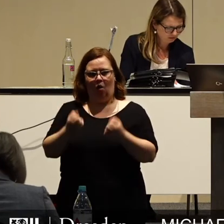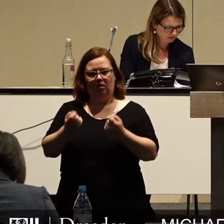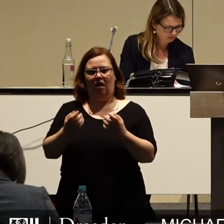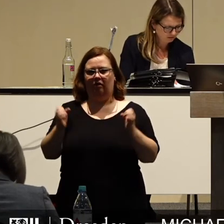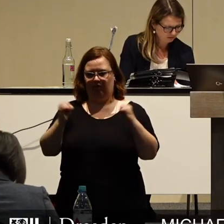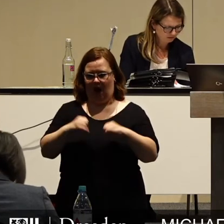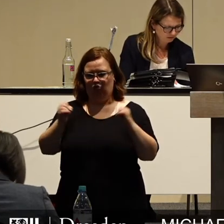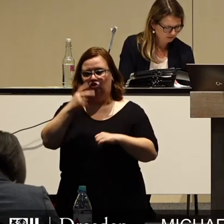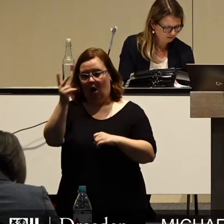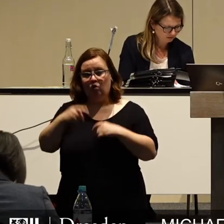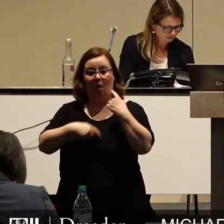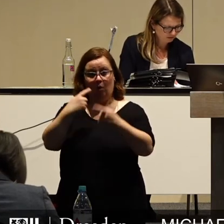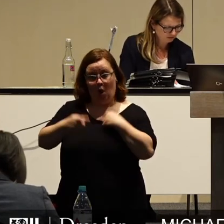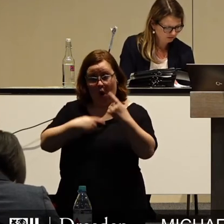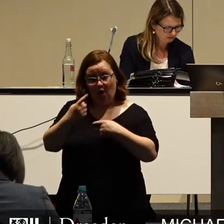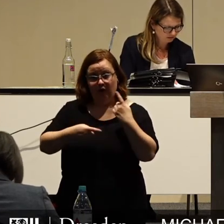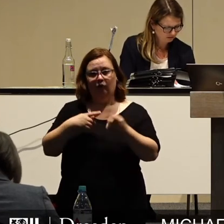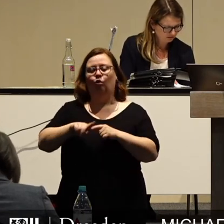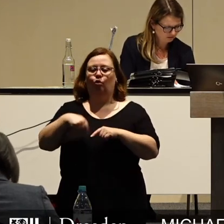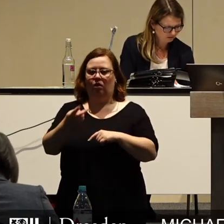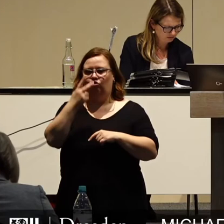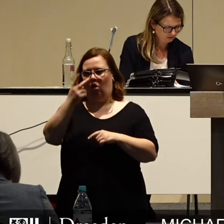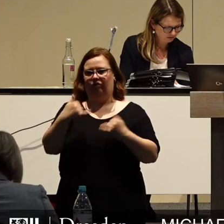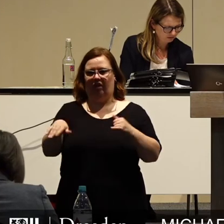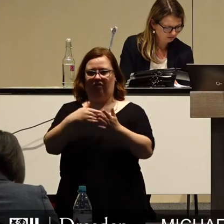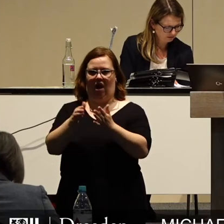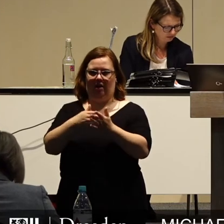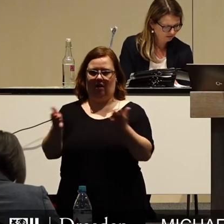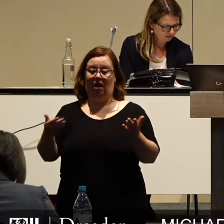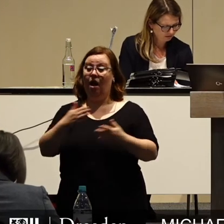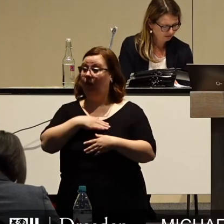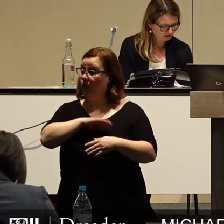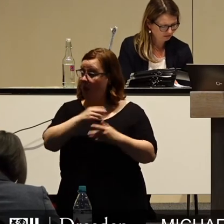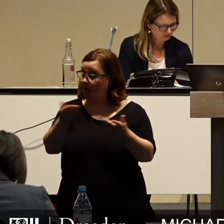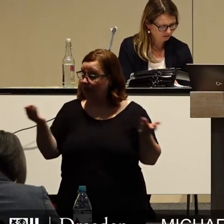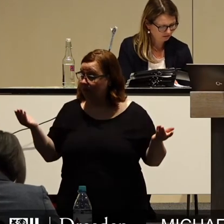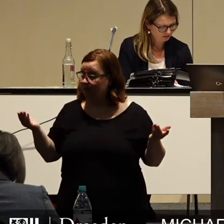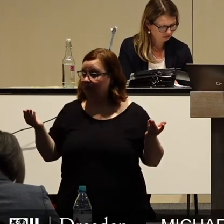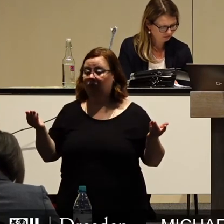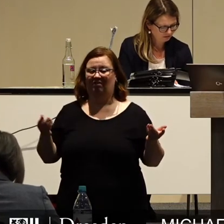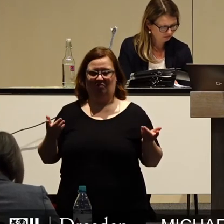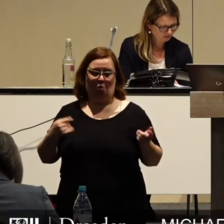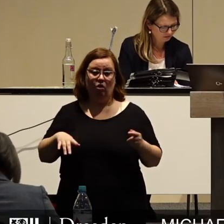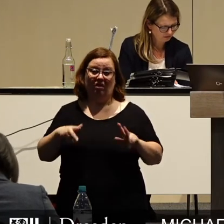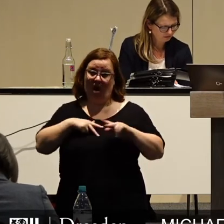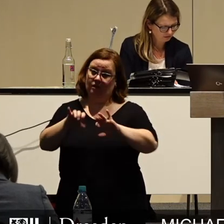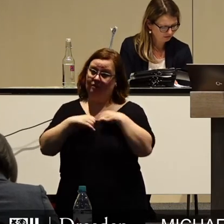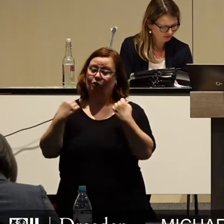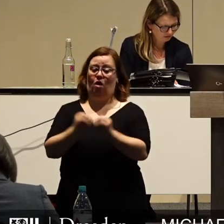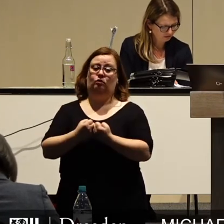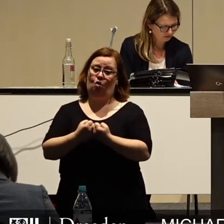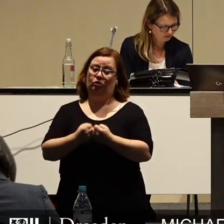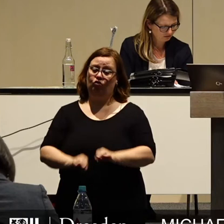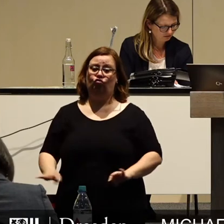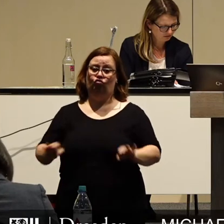verabschieden und zu schauen, wie ernsthaft uns diese Lage wirklich trifft. Liebe Kolleginnen und Kollegen, die Lage ist, ernst zu uns zu nehmen